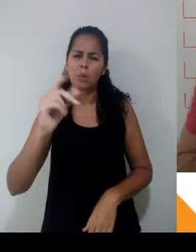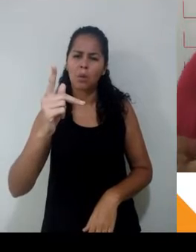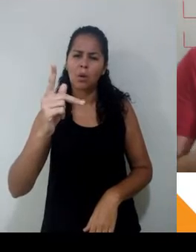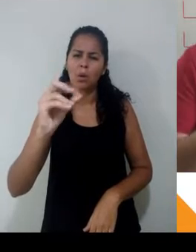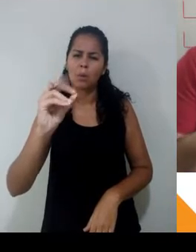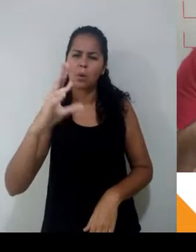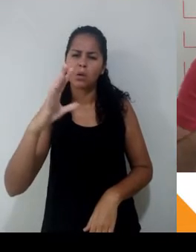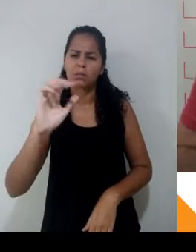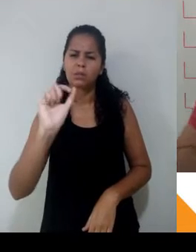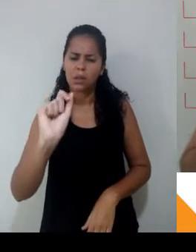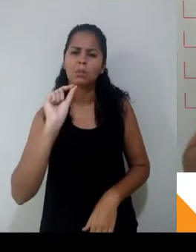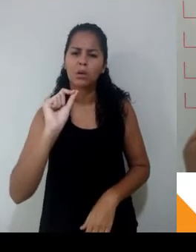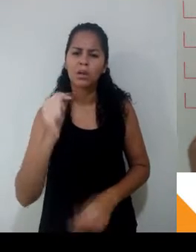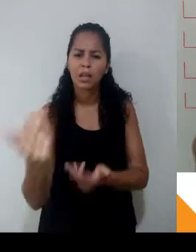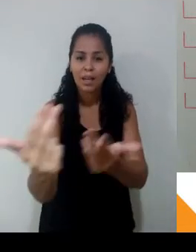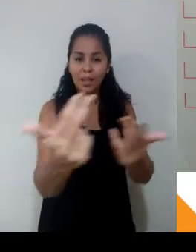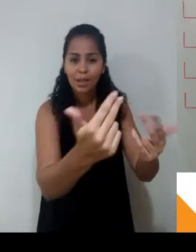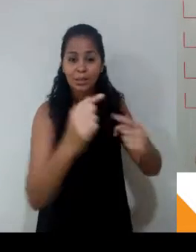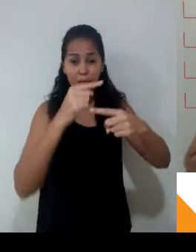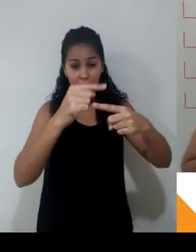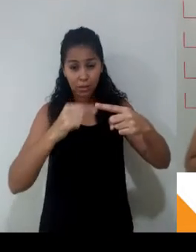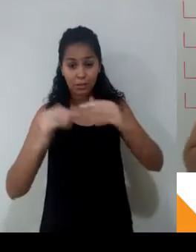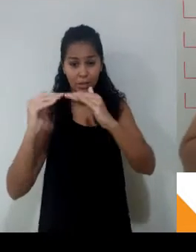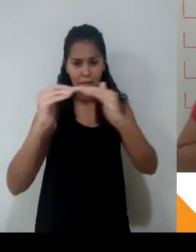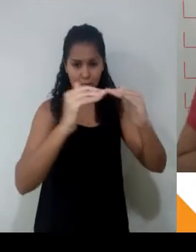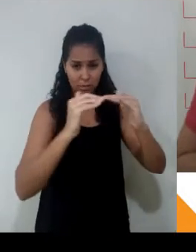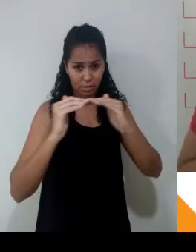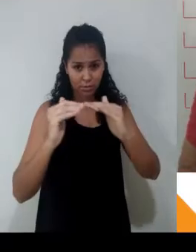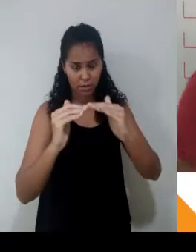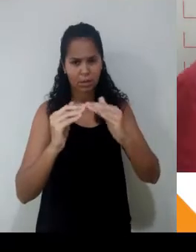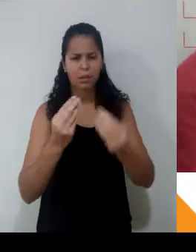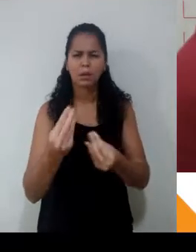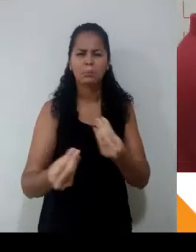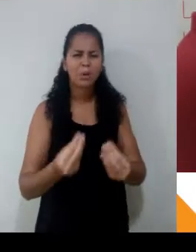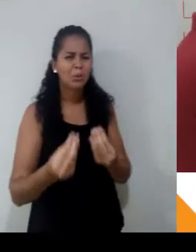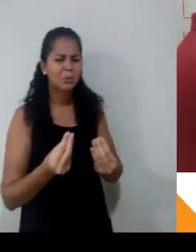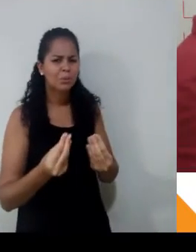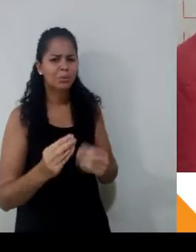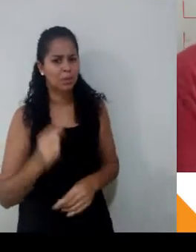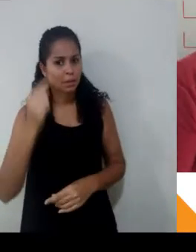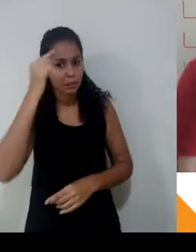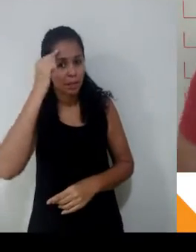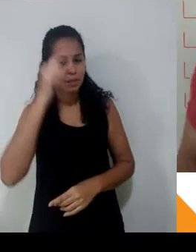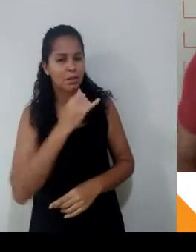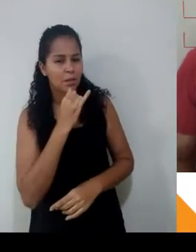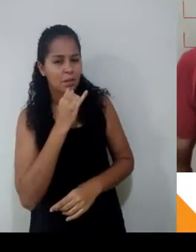é a igualdade de razões equivalentes. E como assim razões equivalentes? Pensa aqui um exemplo de proporção que você